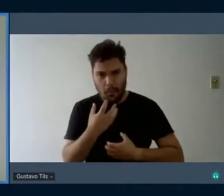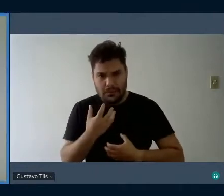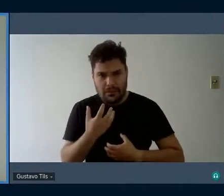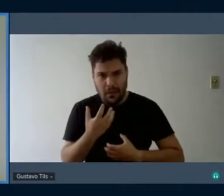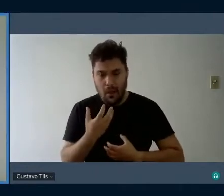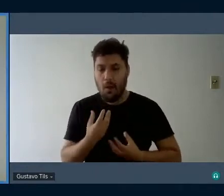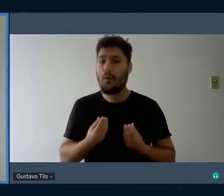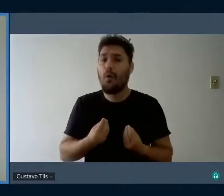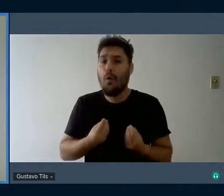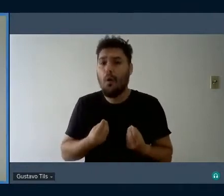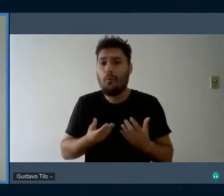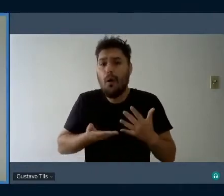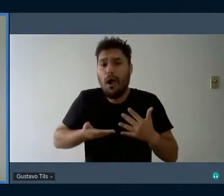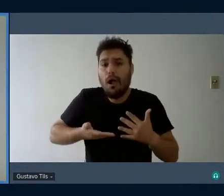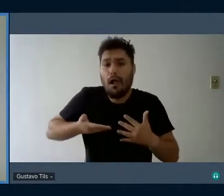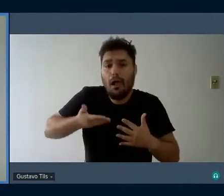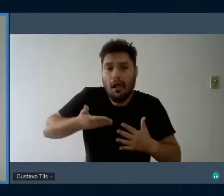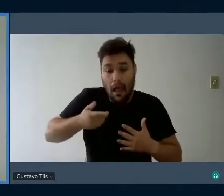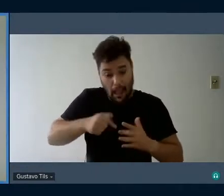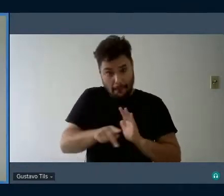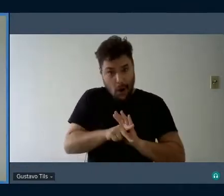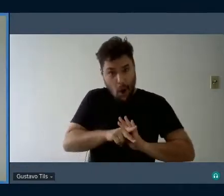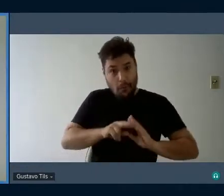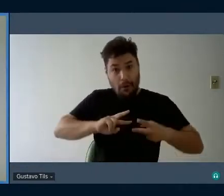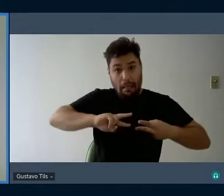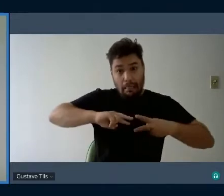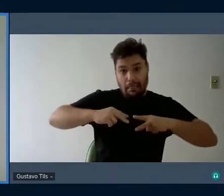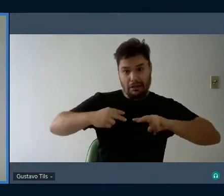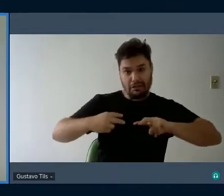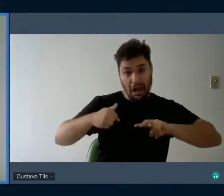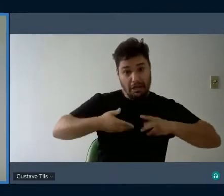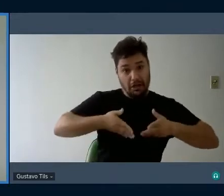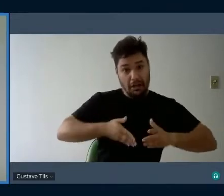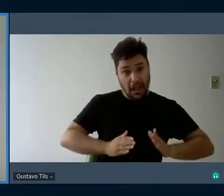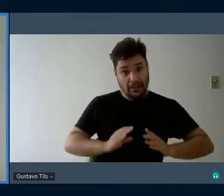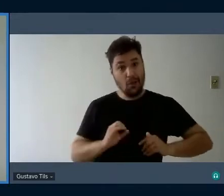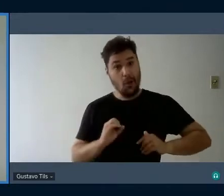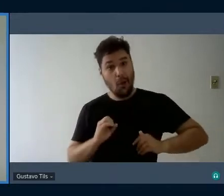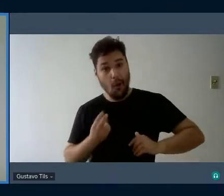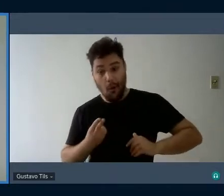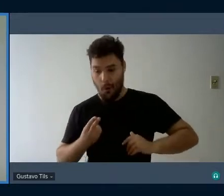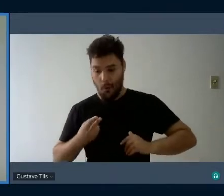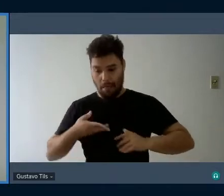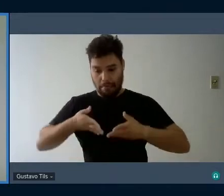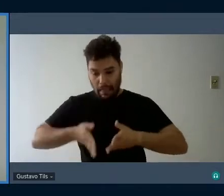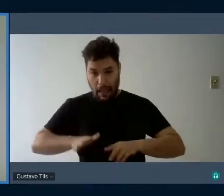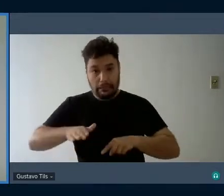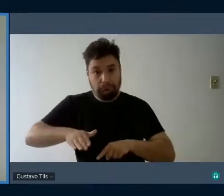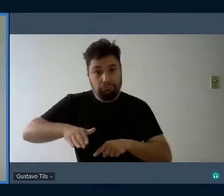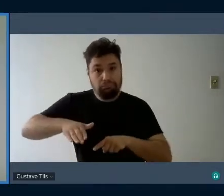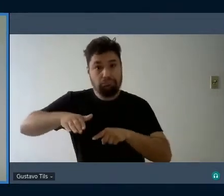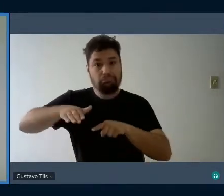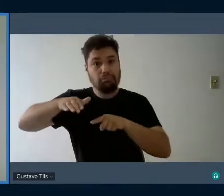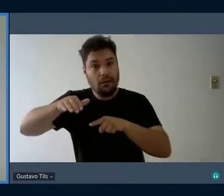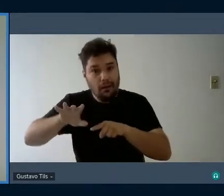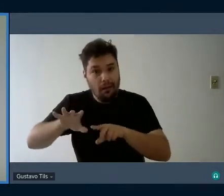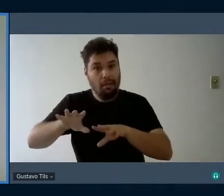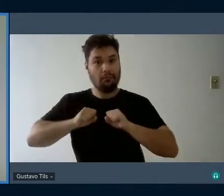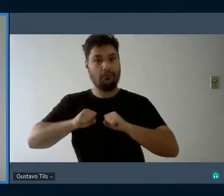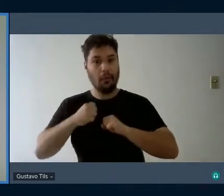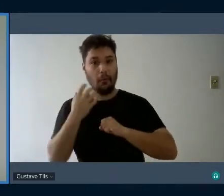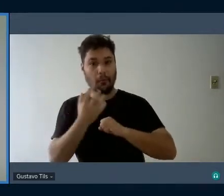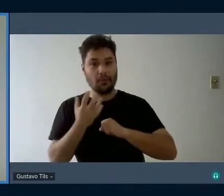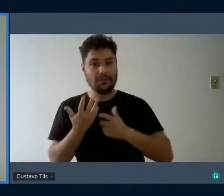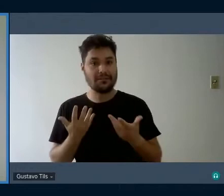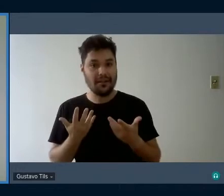isso é inato? Em que medida o desenvolvimento da musicalidade só ocorre dentro do aspecto de uma